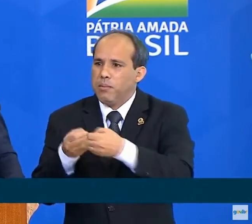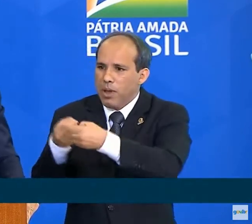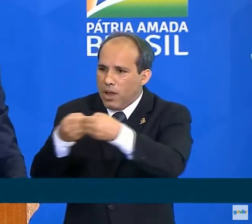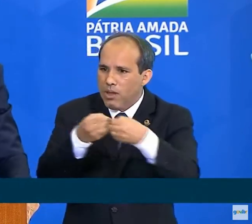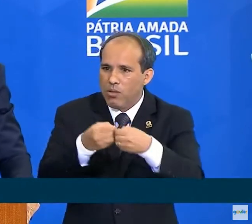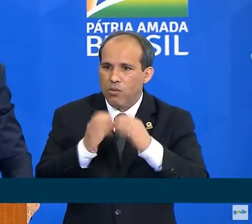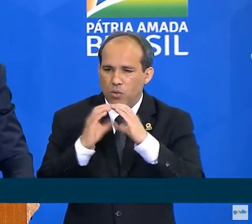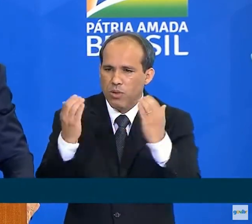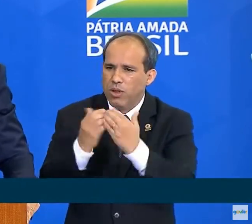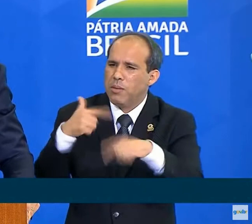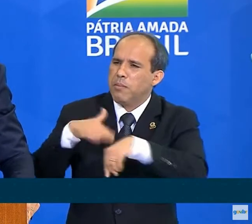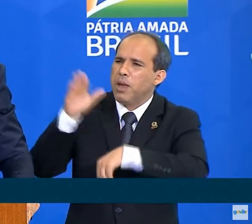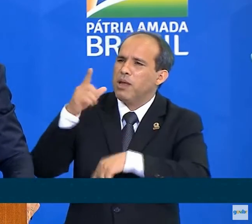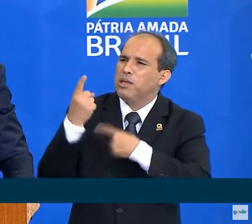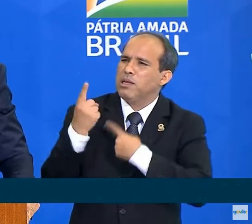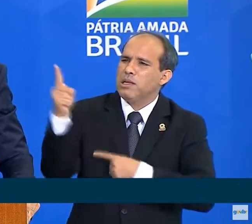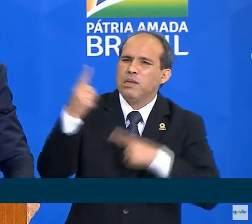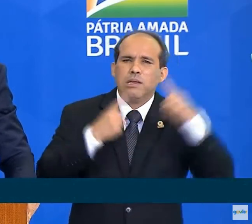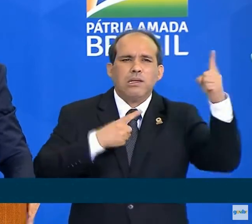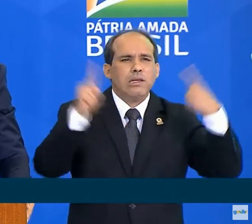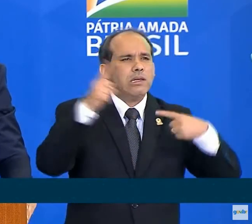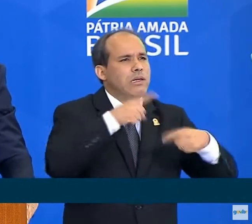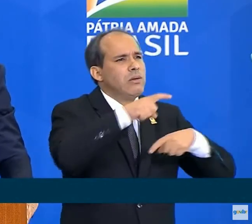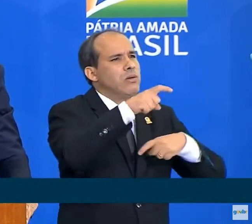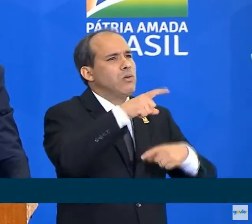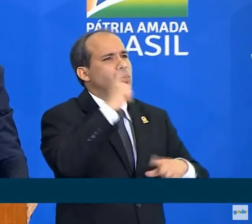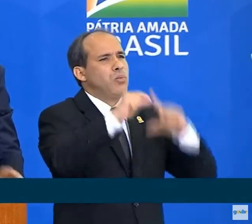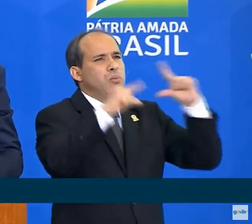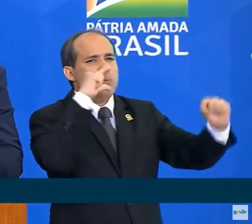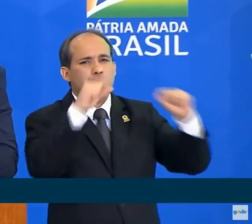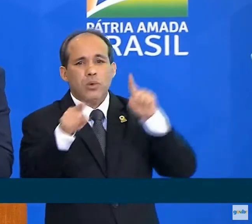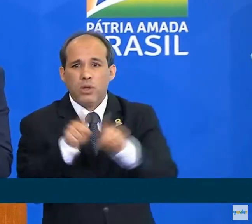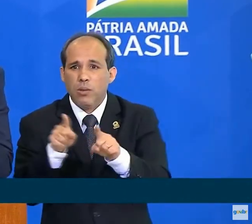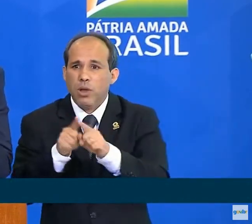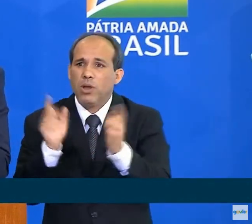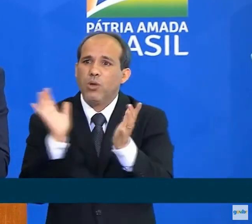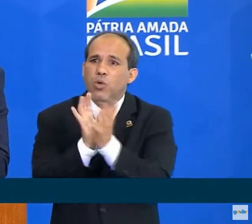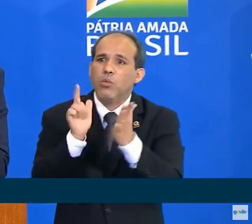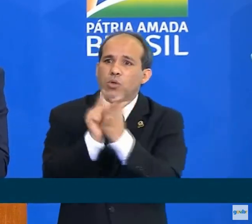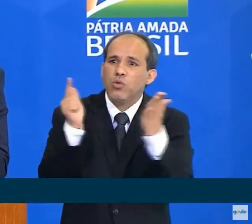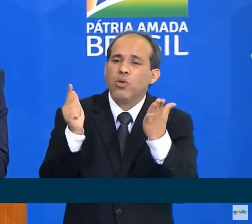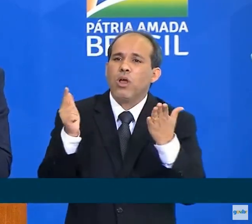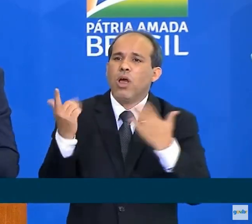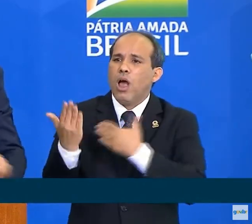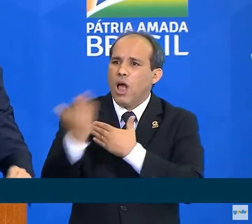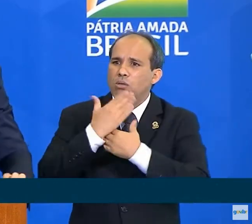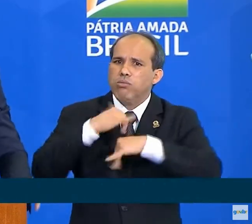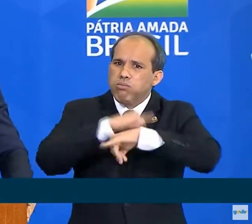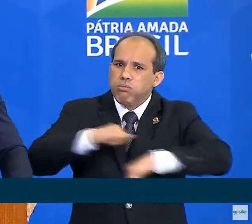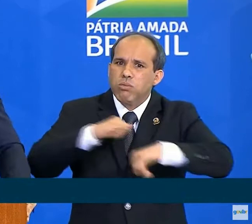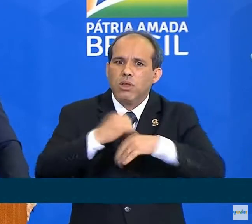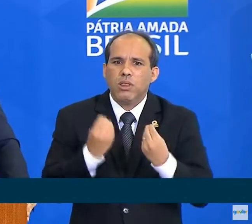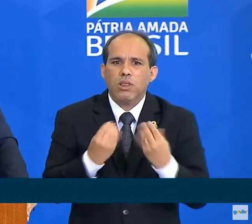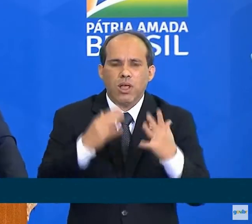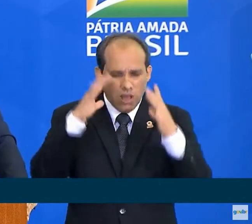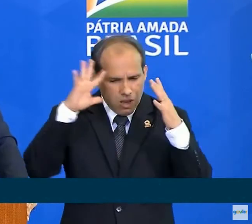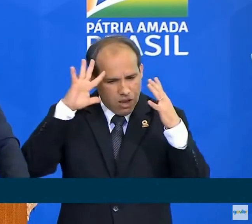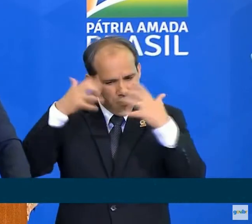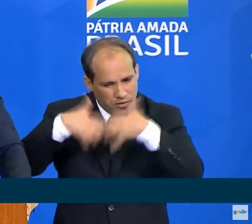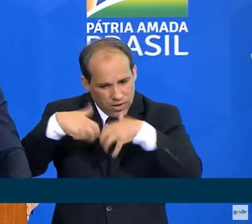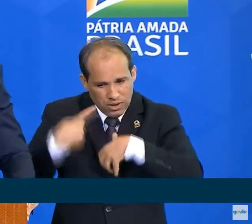mais isoladas. E os jornais, que tanto ajudam a aprofundar as reflexões da sociedade